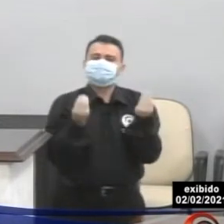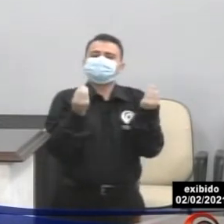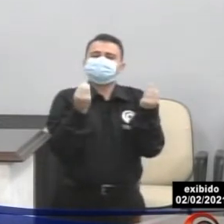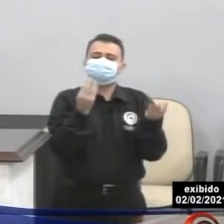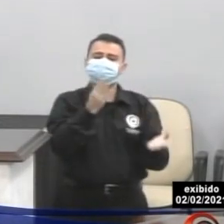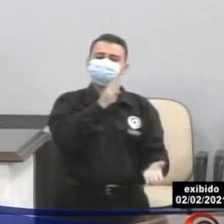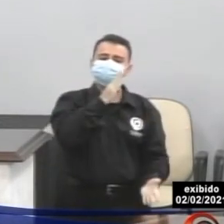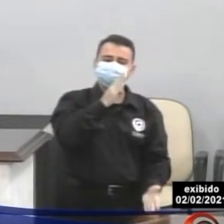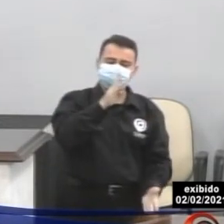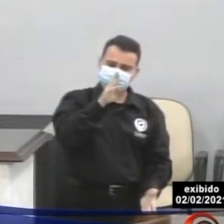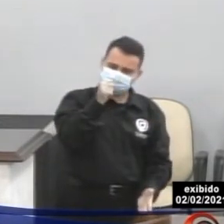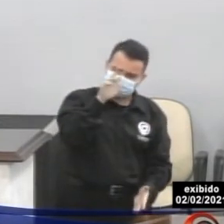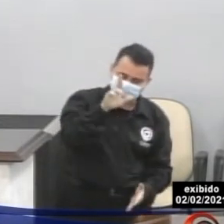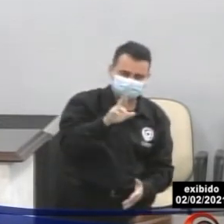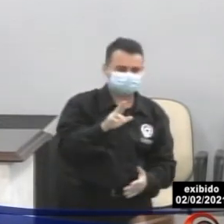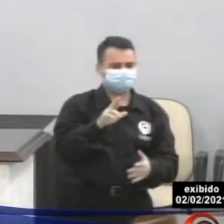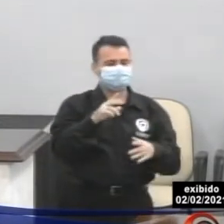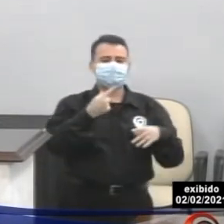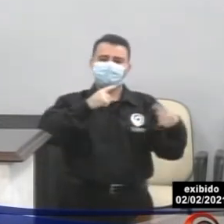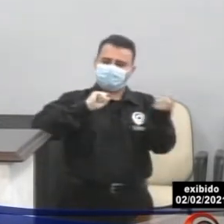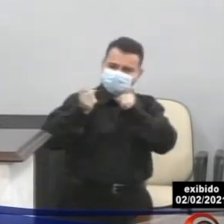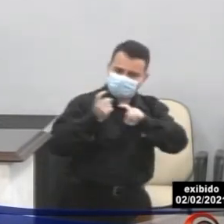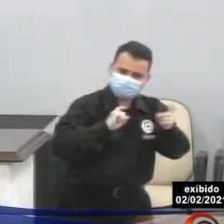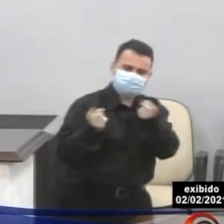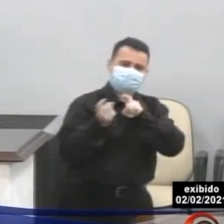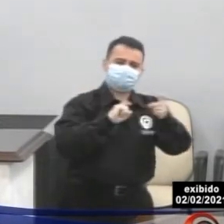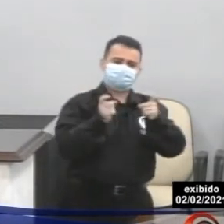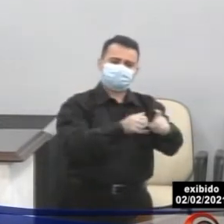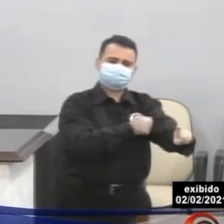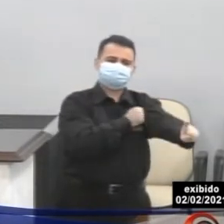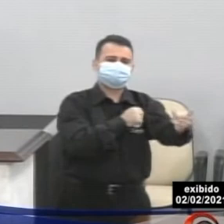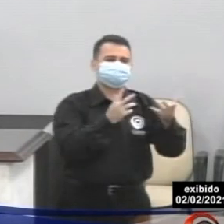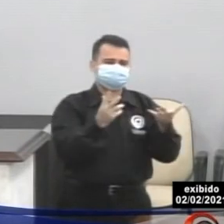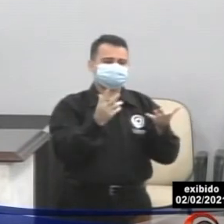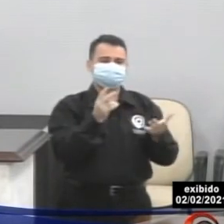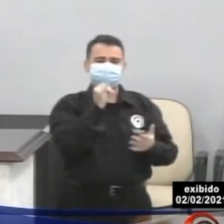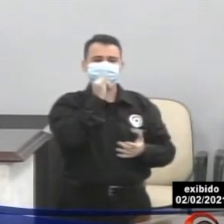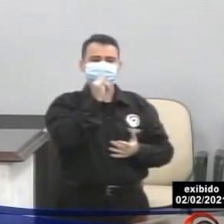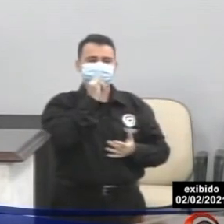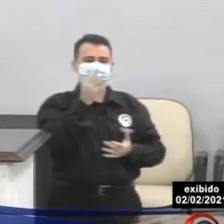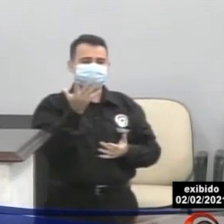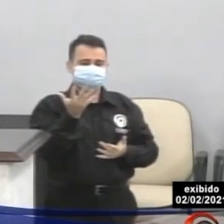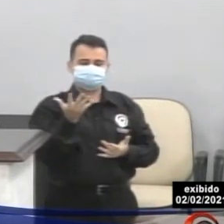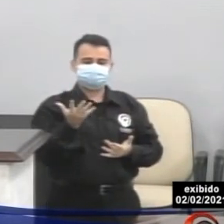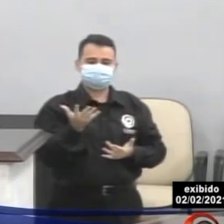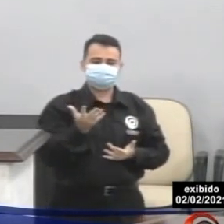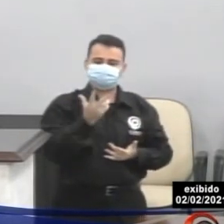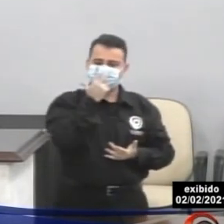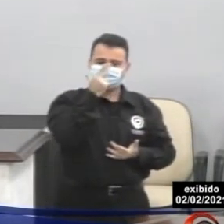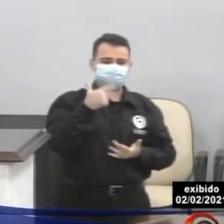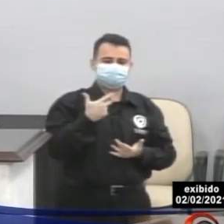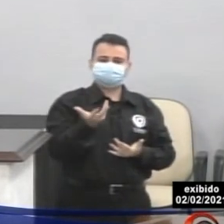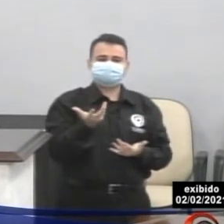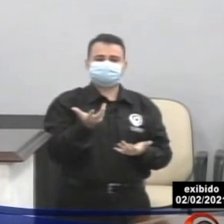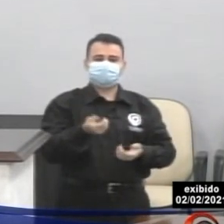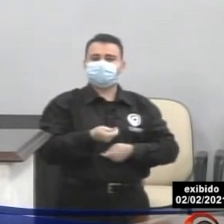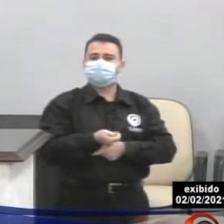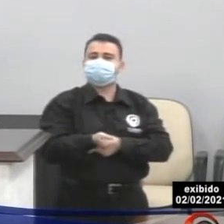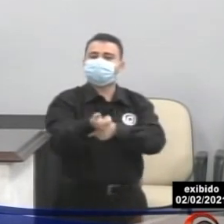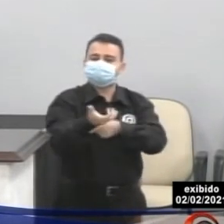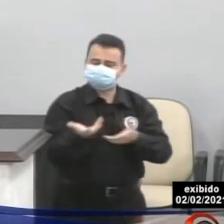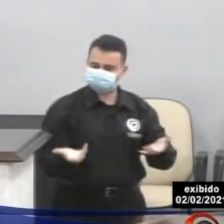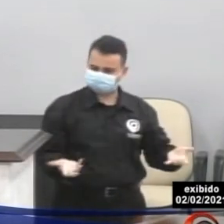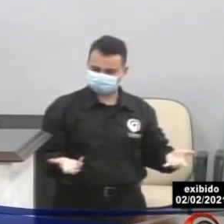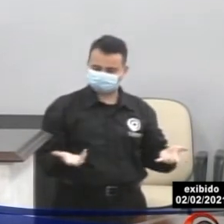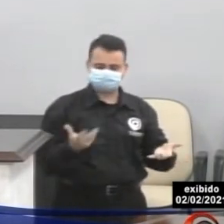restaurantes tem sido tratado, vou usar uma expressão que a gente usa aqui no Caipirês, que é como boi de piranha. Parece